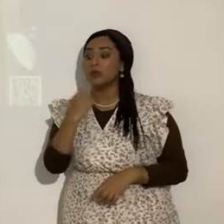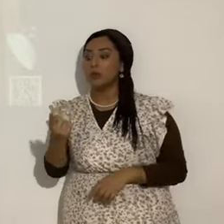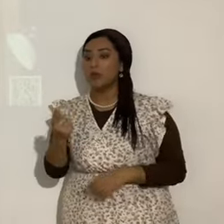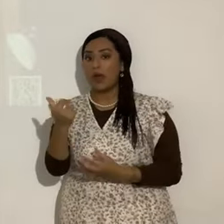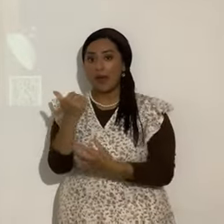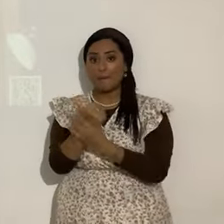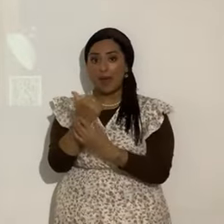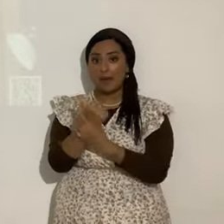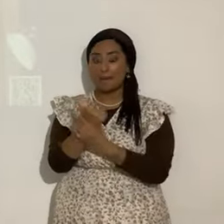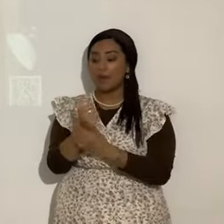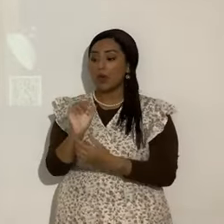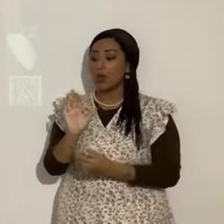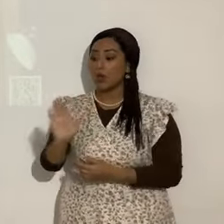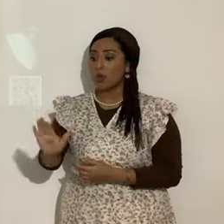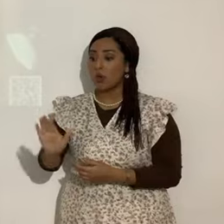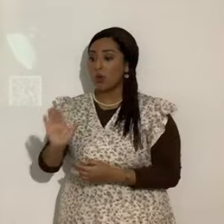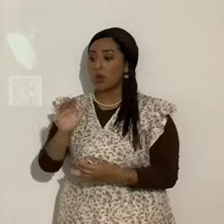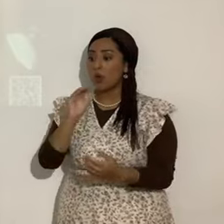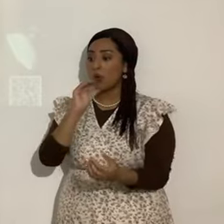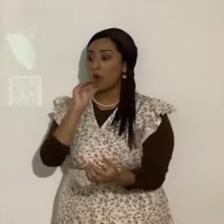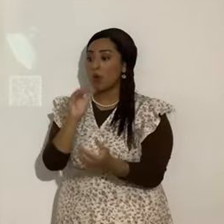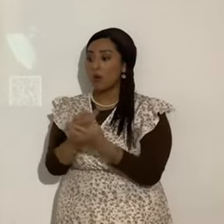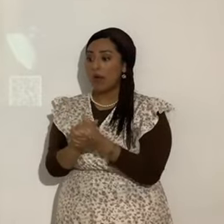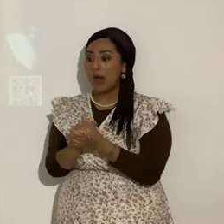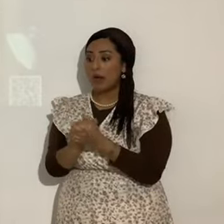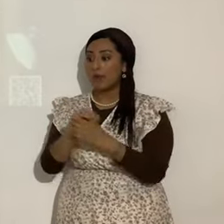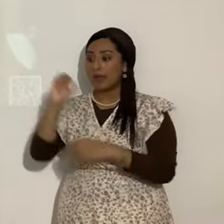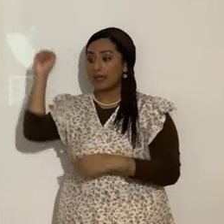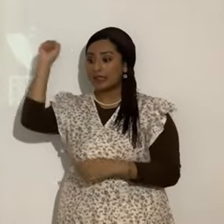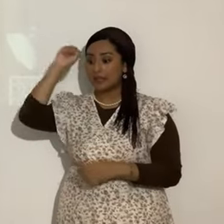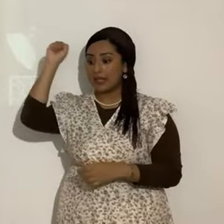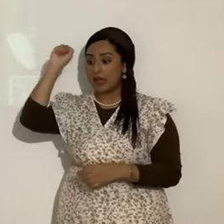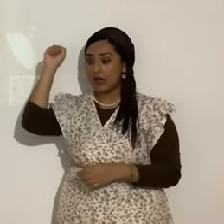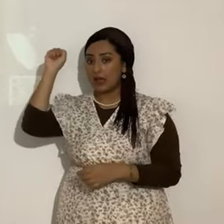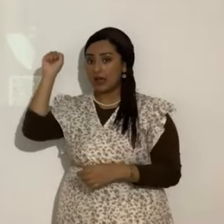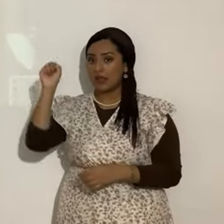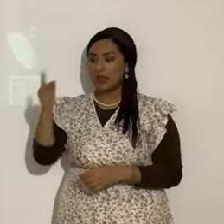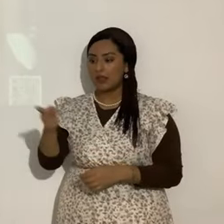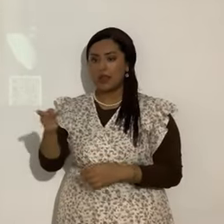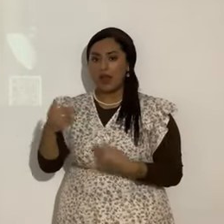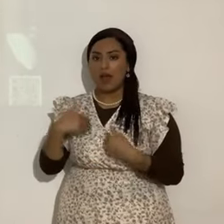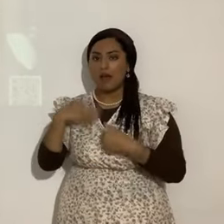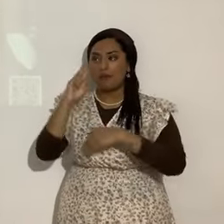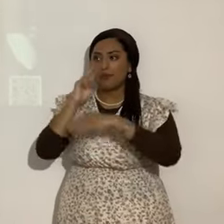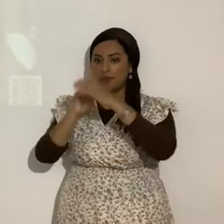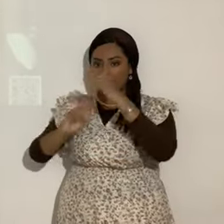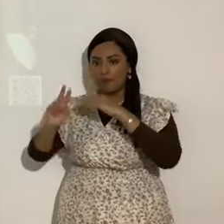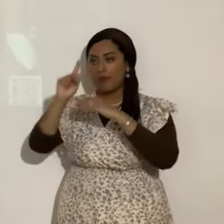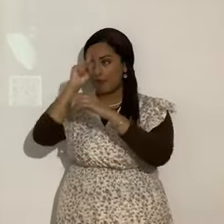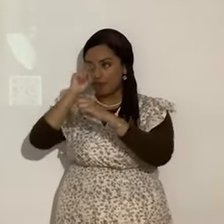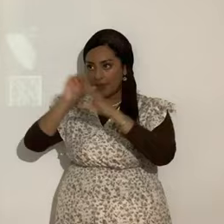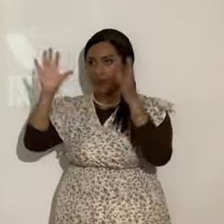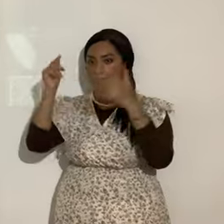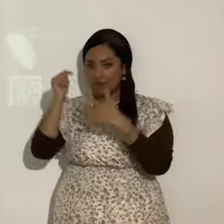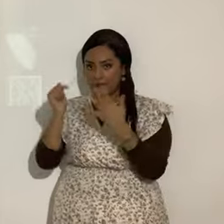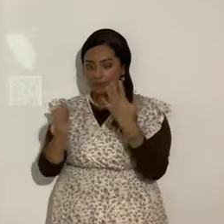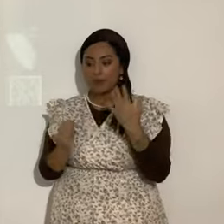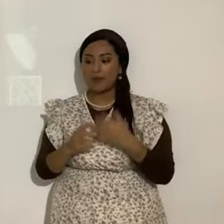Sara le dio... Bueno, ellos tenían visiones y revelaciones y demás. Pero